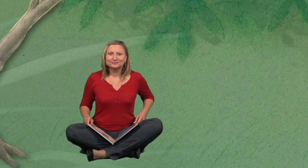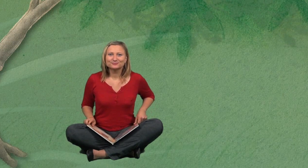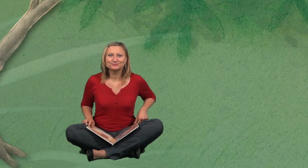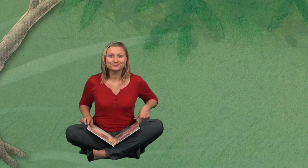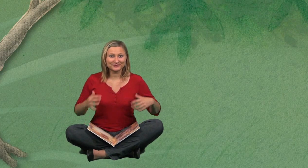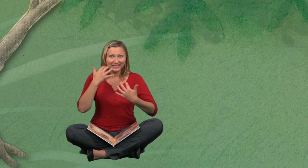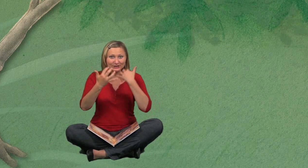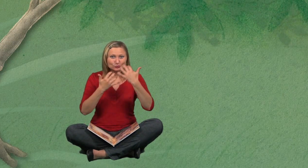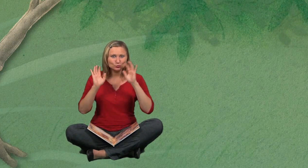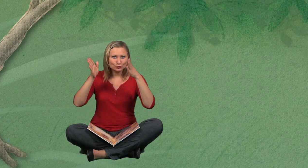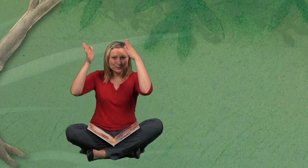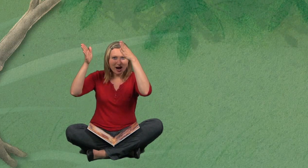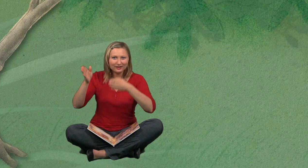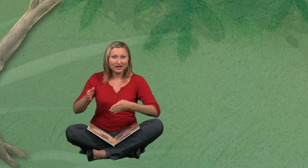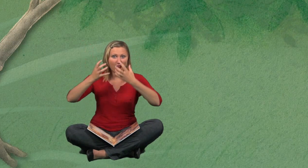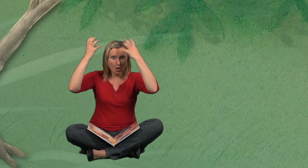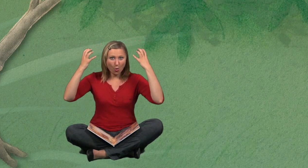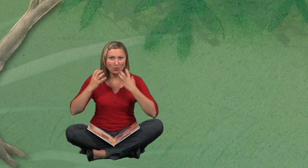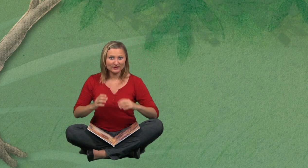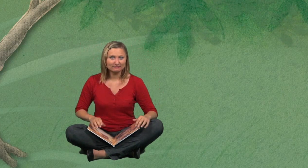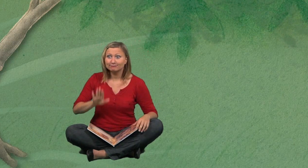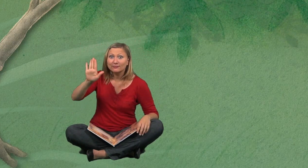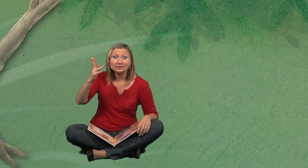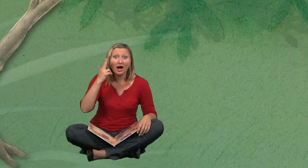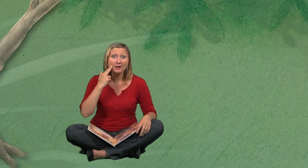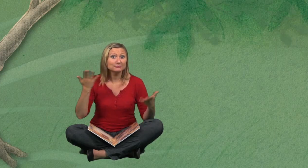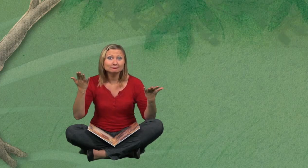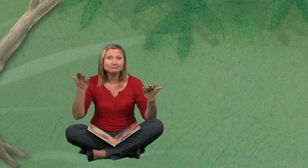Das ist die Geschichte über einen Löwen. Sein Name ist Leo.